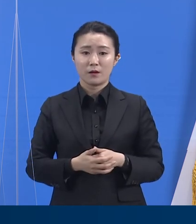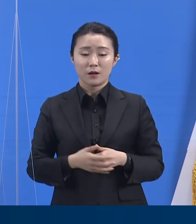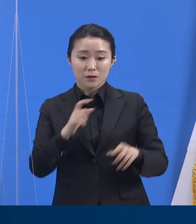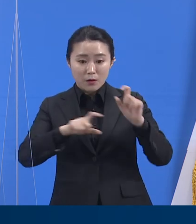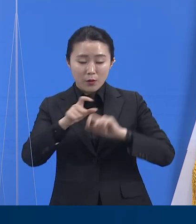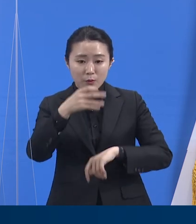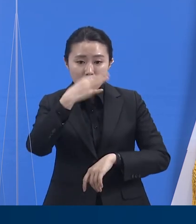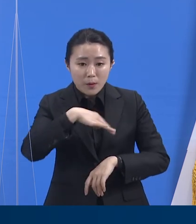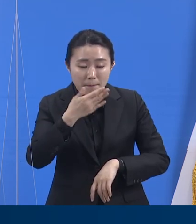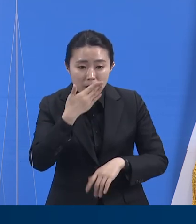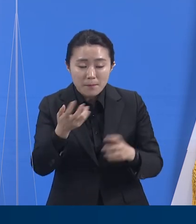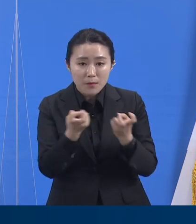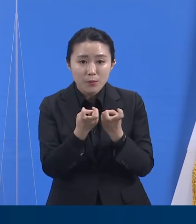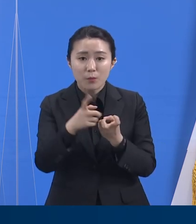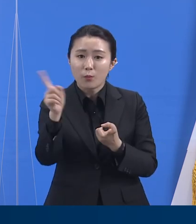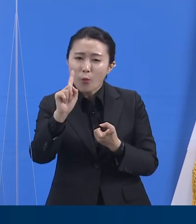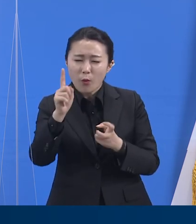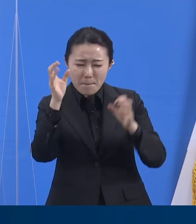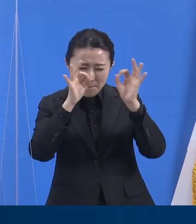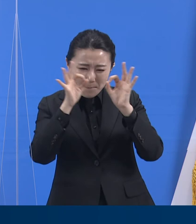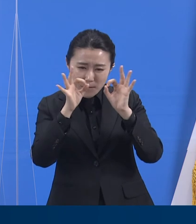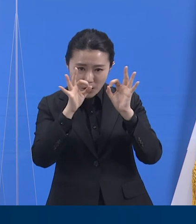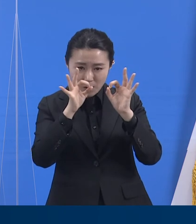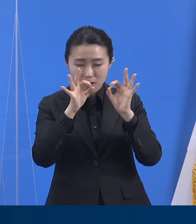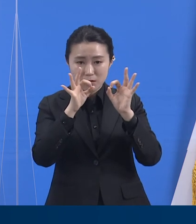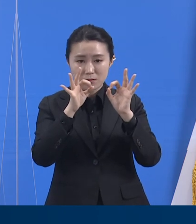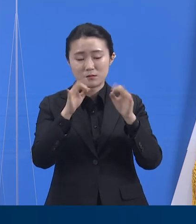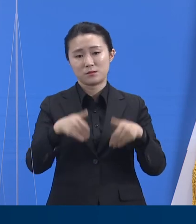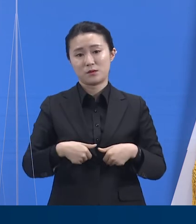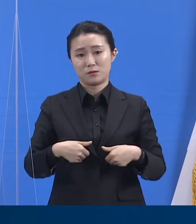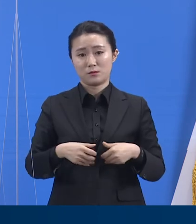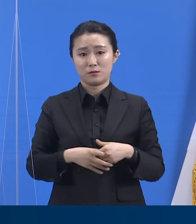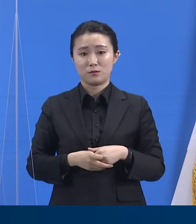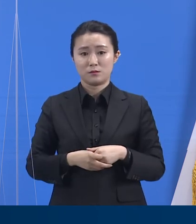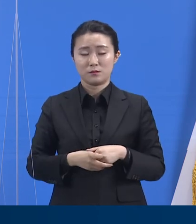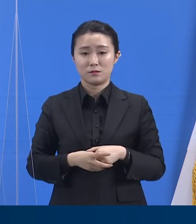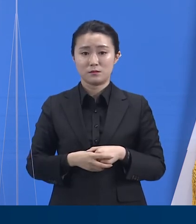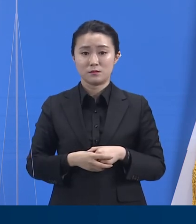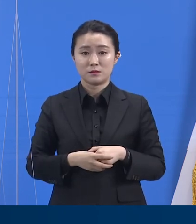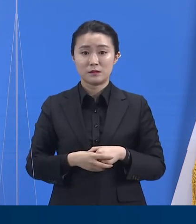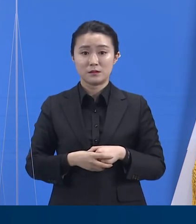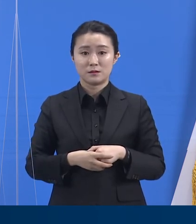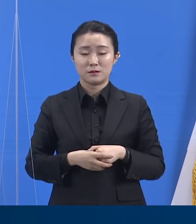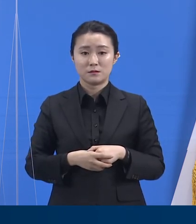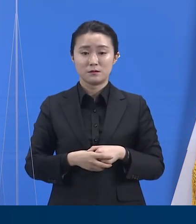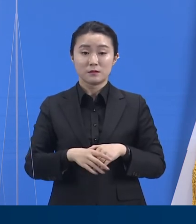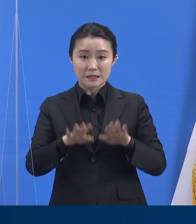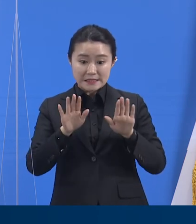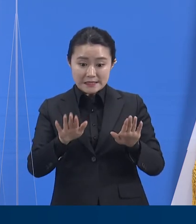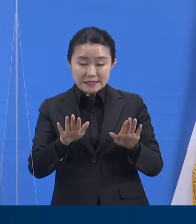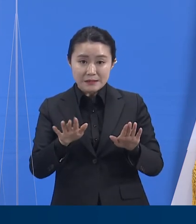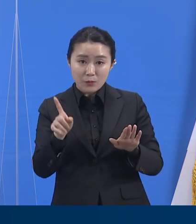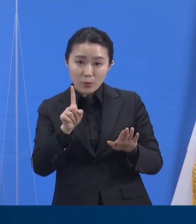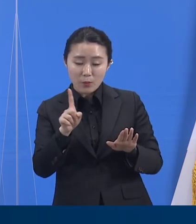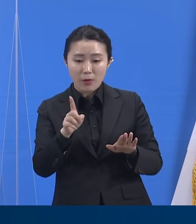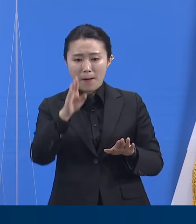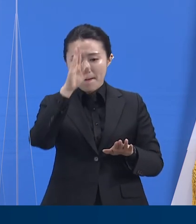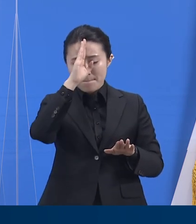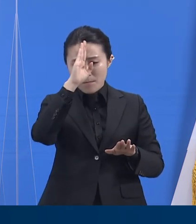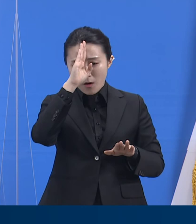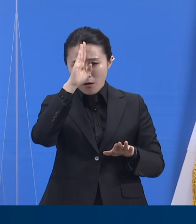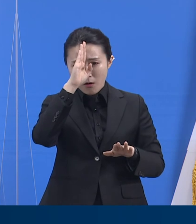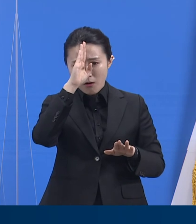전력해야 합니다. 돈은 지금 시기 그에 해당하는 일이 유증상자를 늦지 않게 발견하는